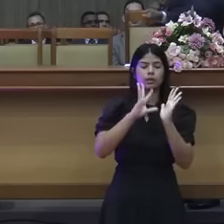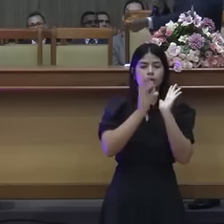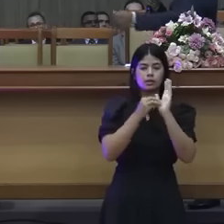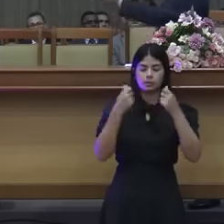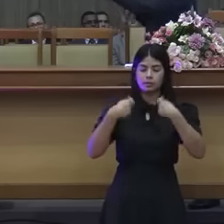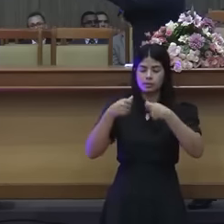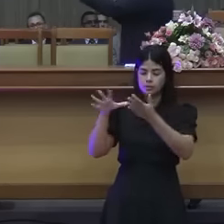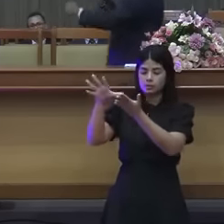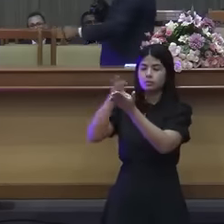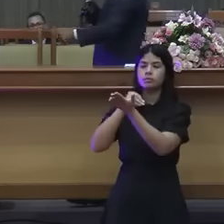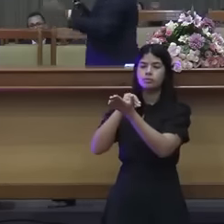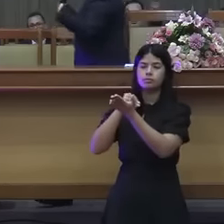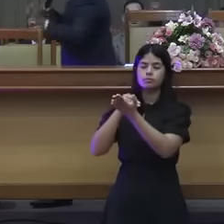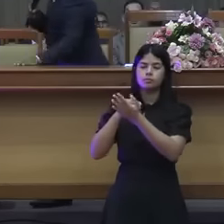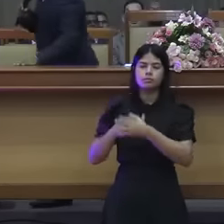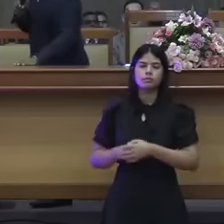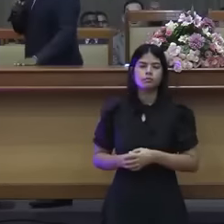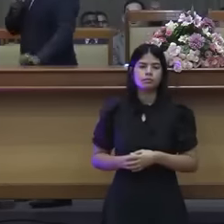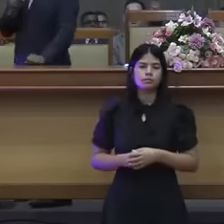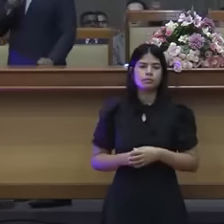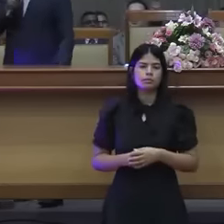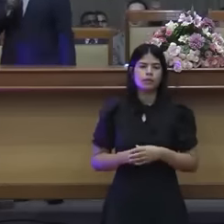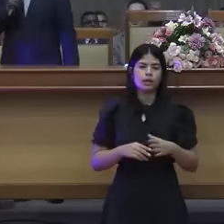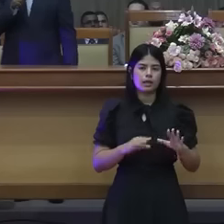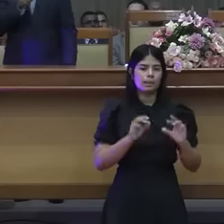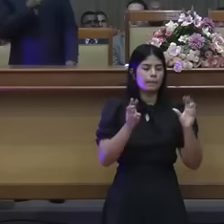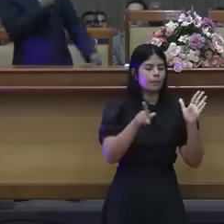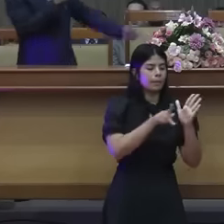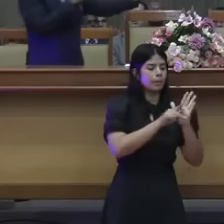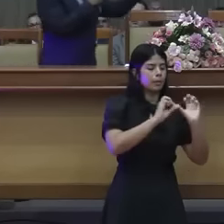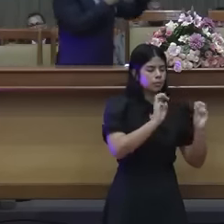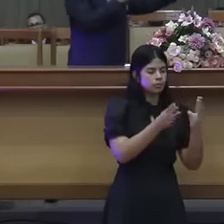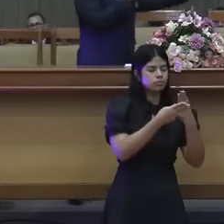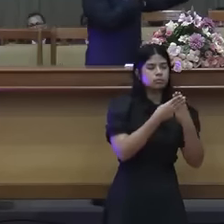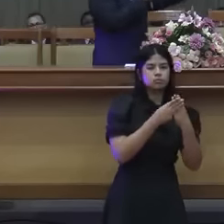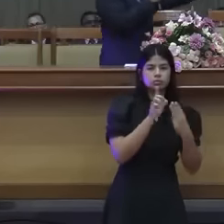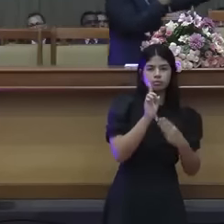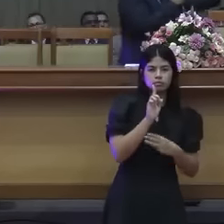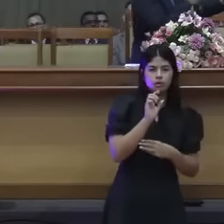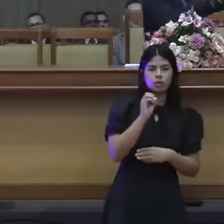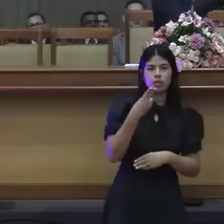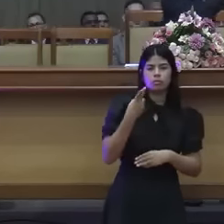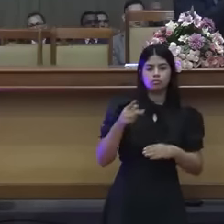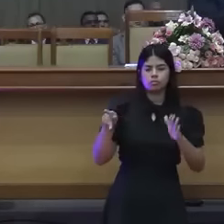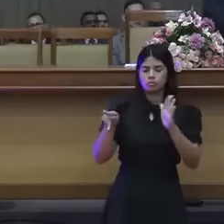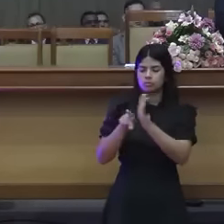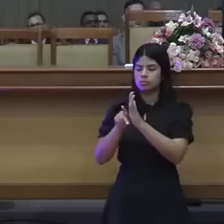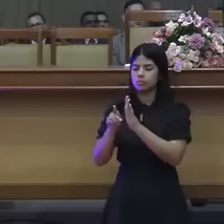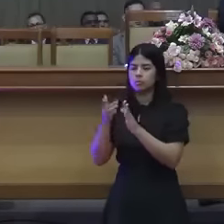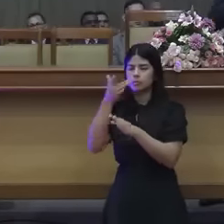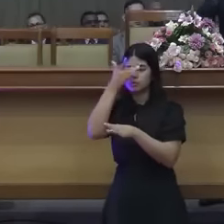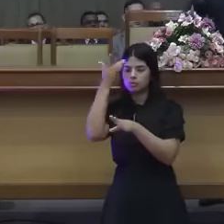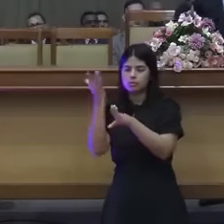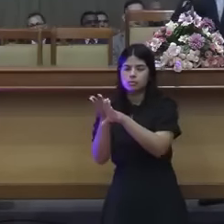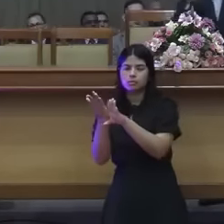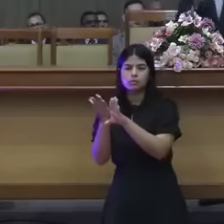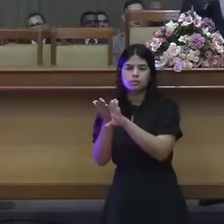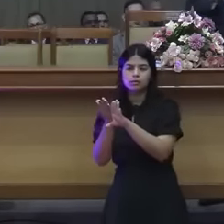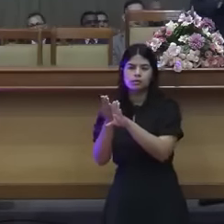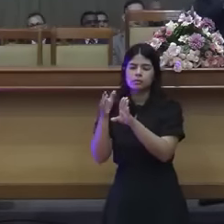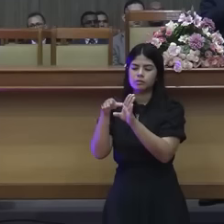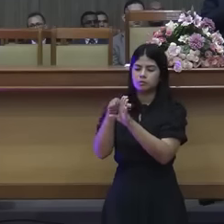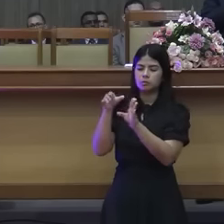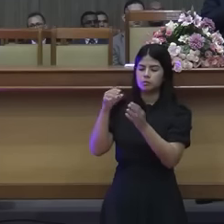Não é a tradição judaica, é a tradição do mundo com as suas vãs sutilezas e